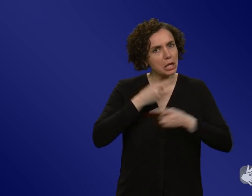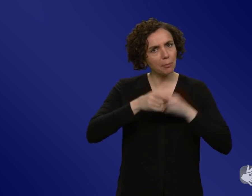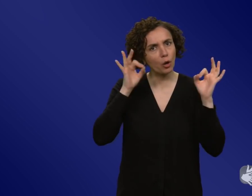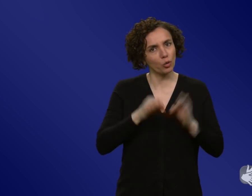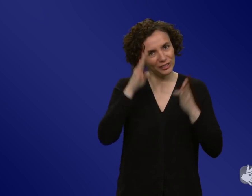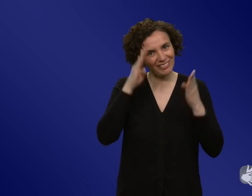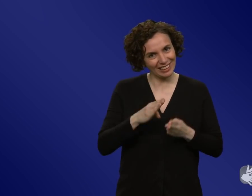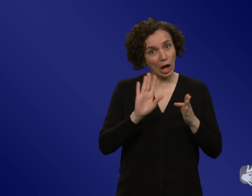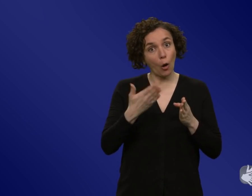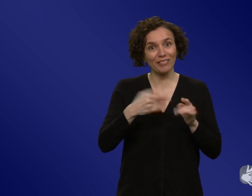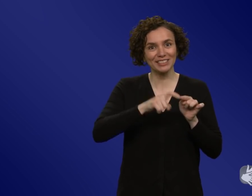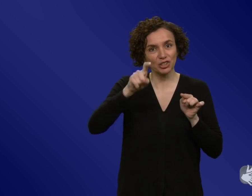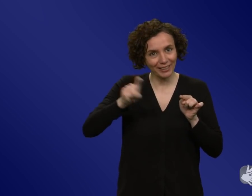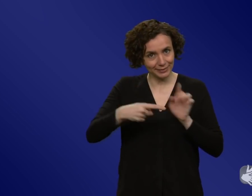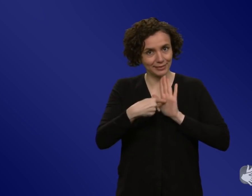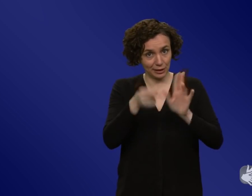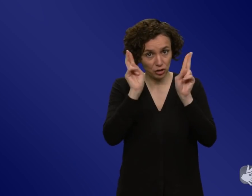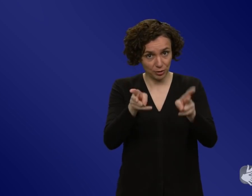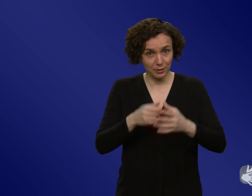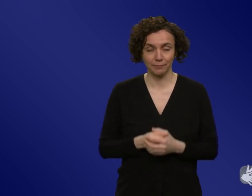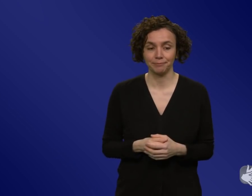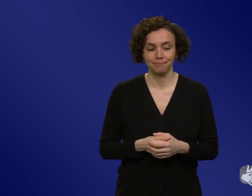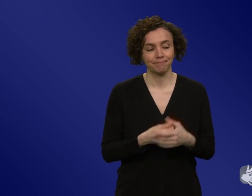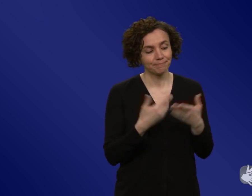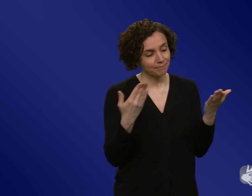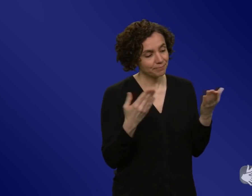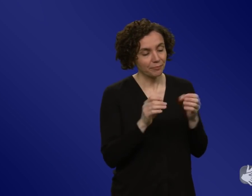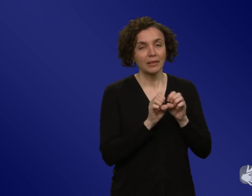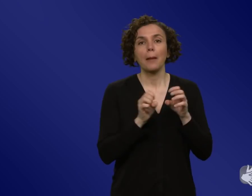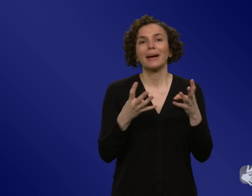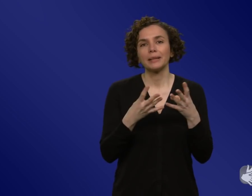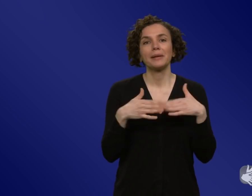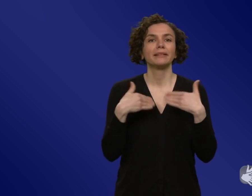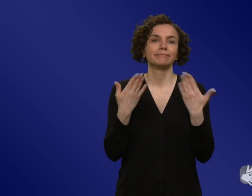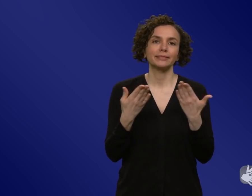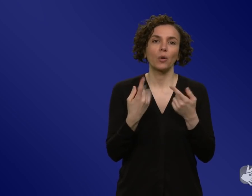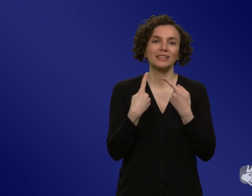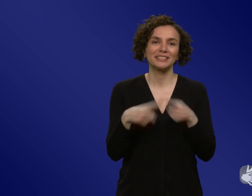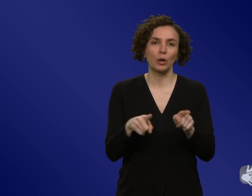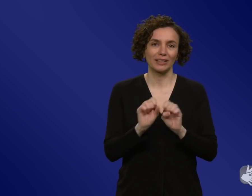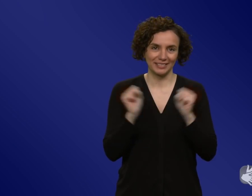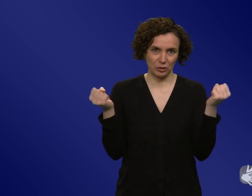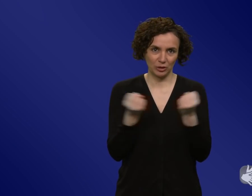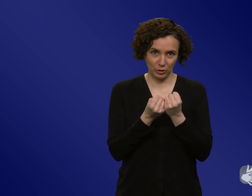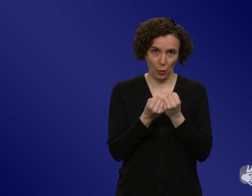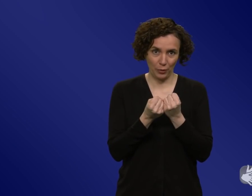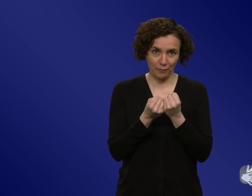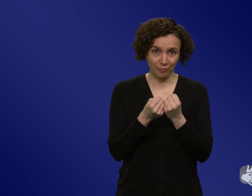Pandemie halt diese Sondersituation gehabt, dass Impfen ein Ausweg im Prinzip aus dieser Pandemie sein sollte und